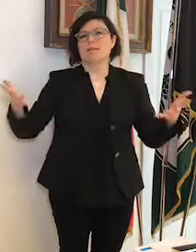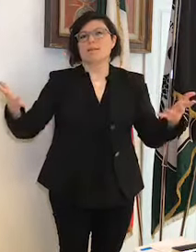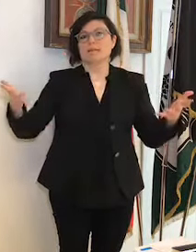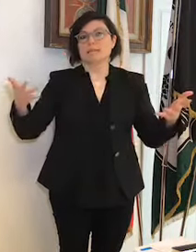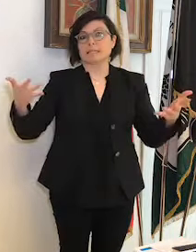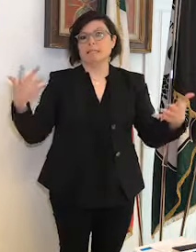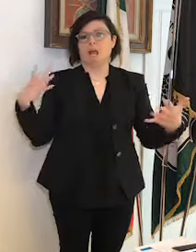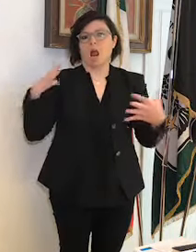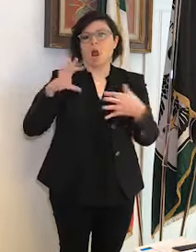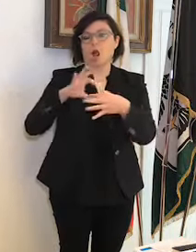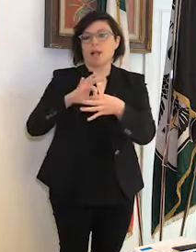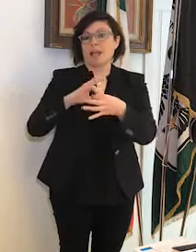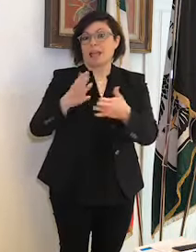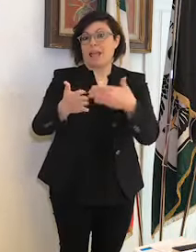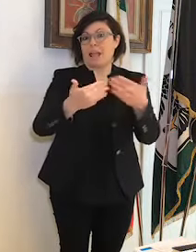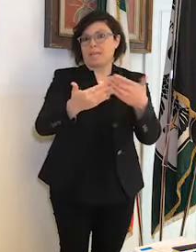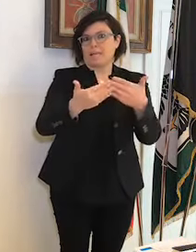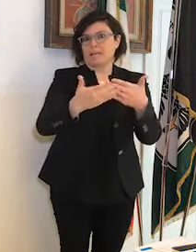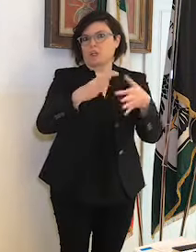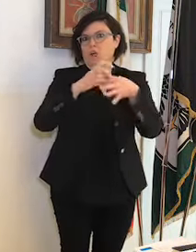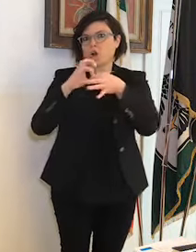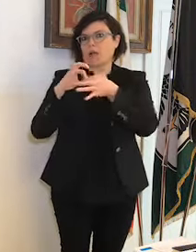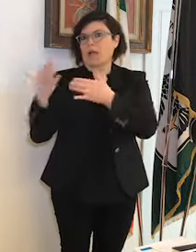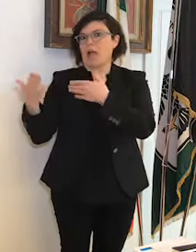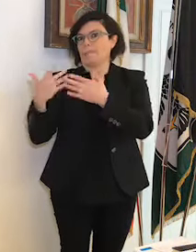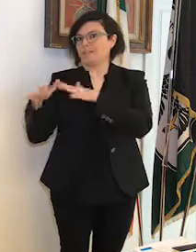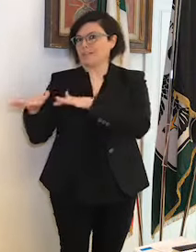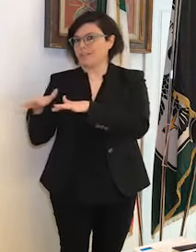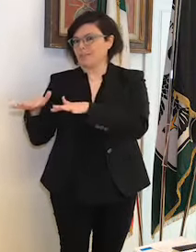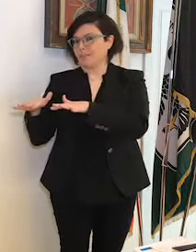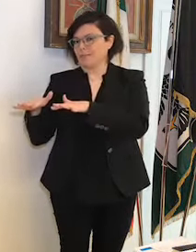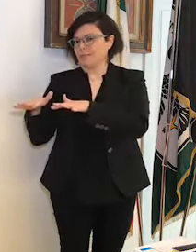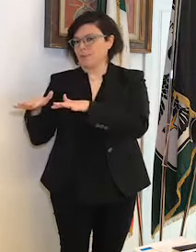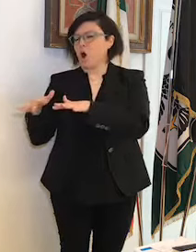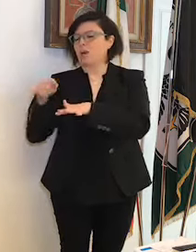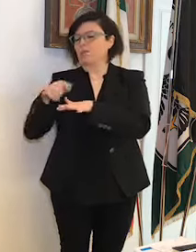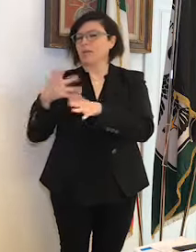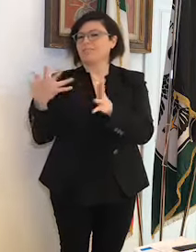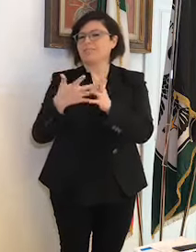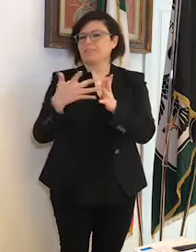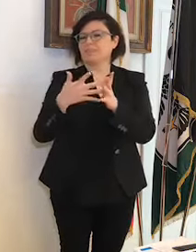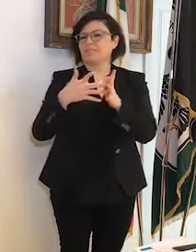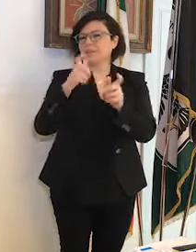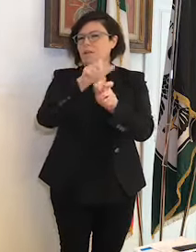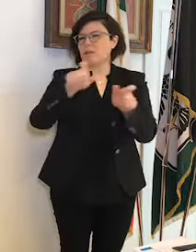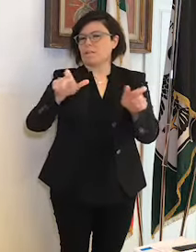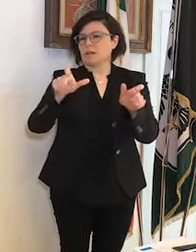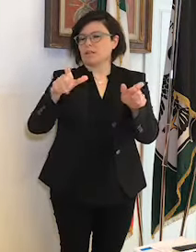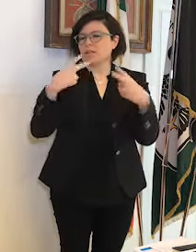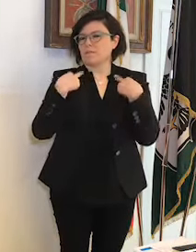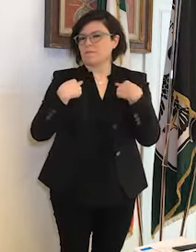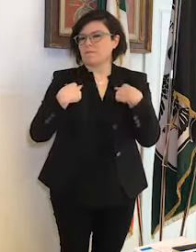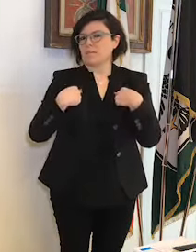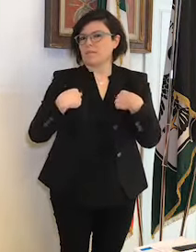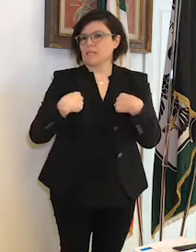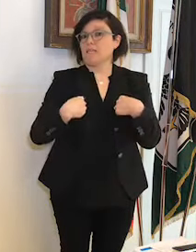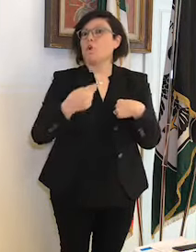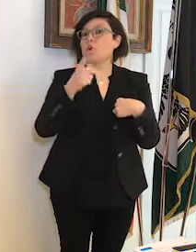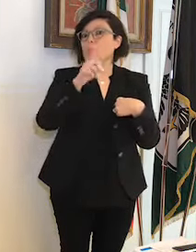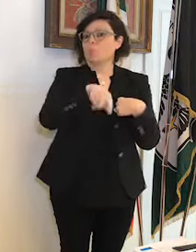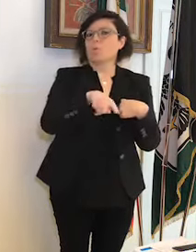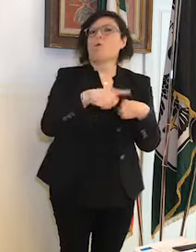prese con una nuova emergenza e le difficoltà che vivono in particolar modo le attività